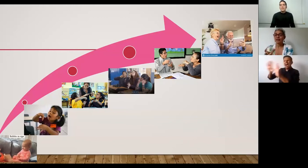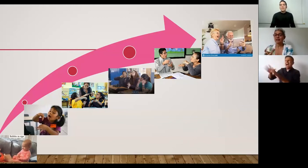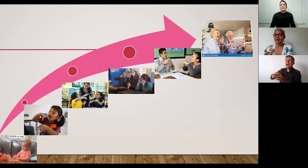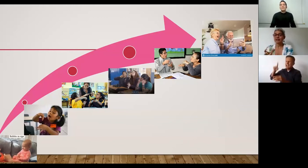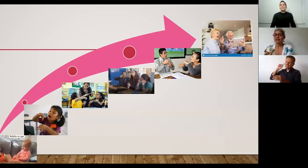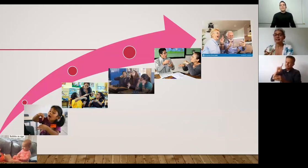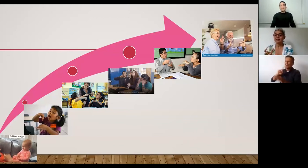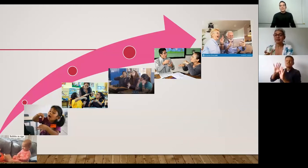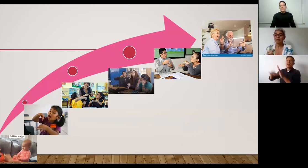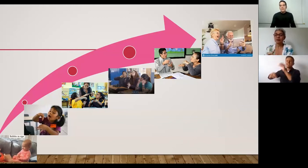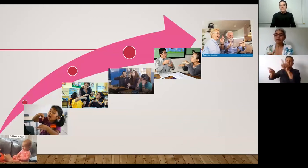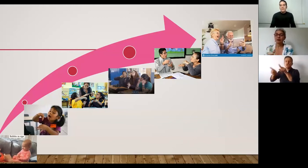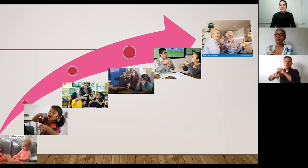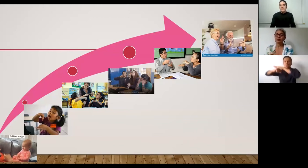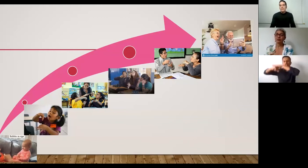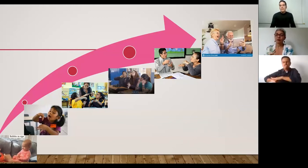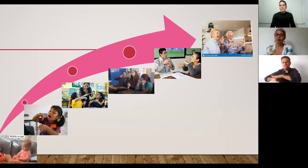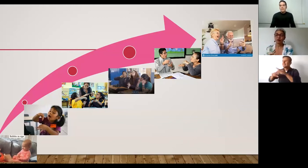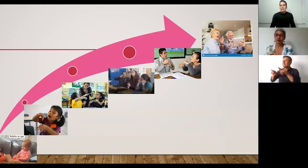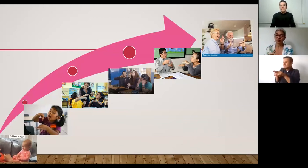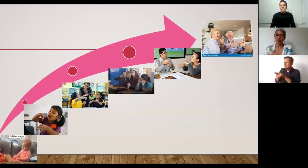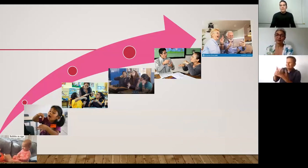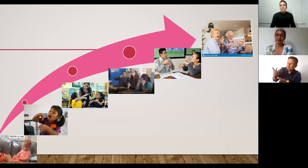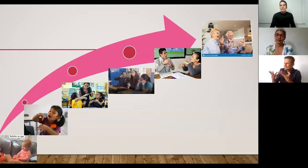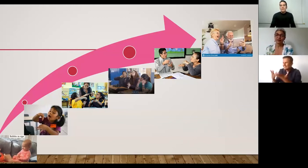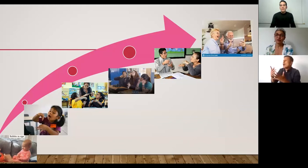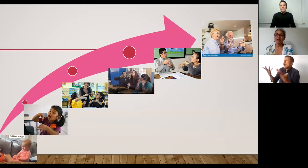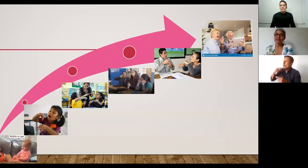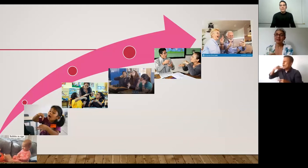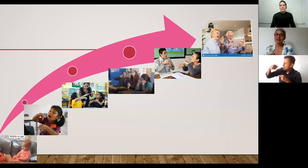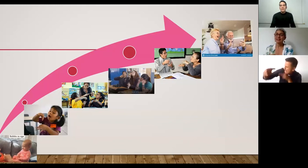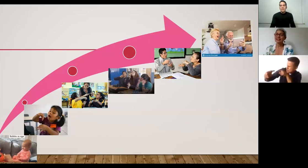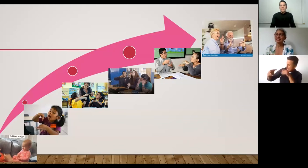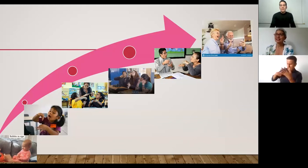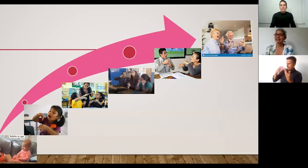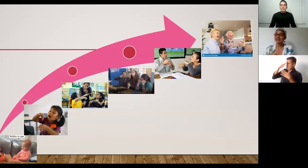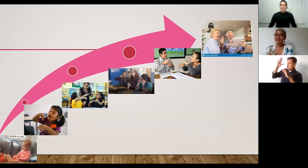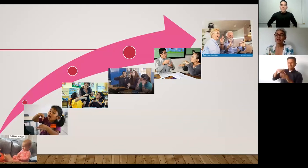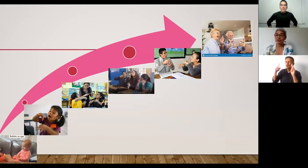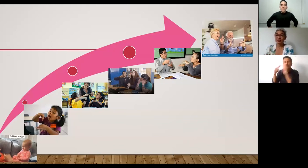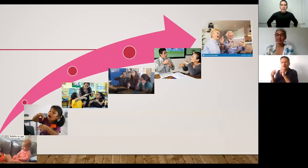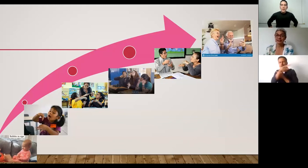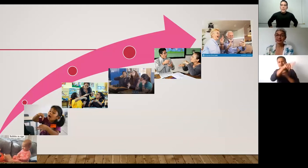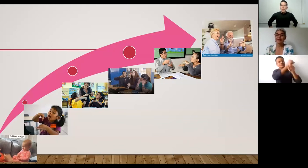del sistema lingüístico usado por los sordos entonces en la medida en que este derecho sea una realidad